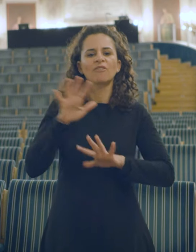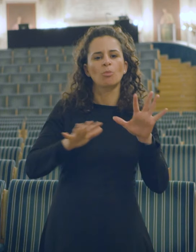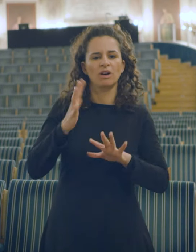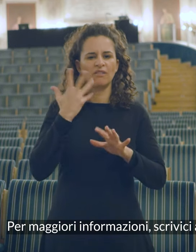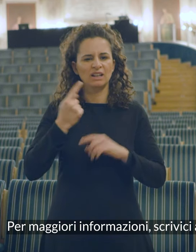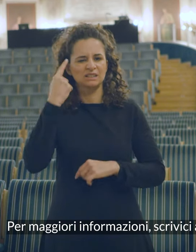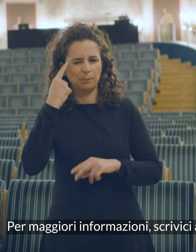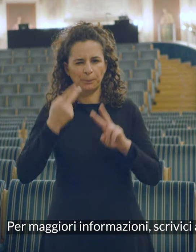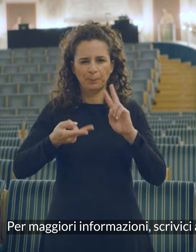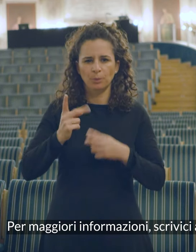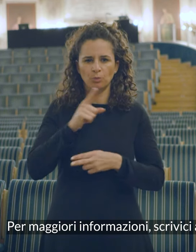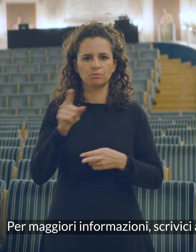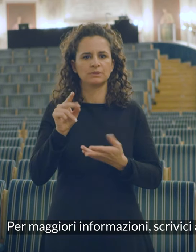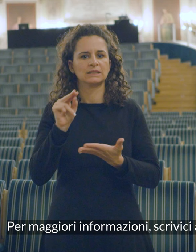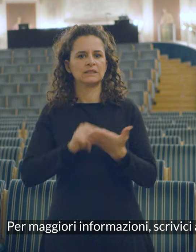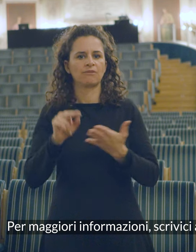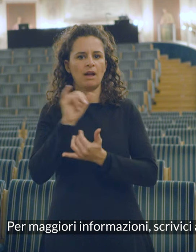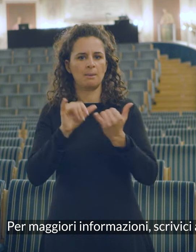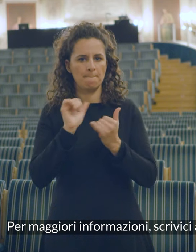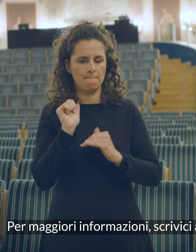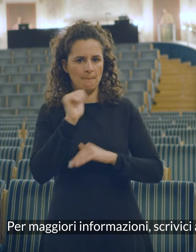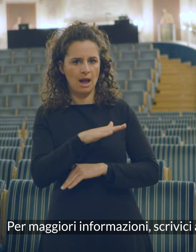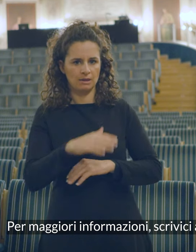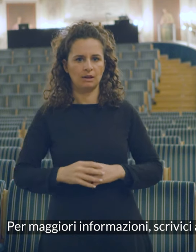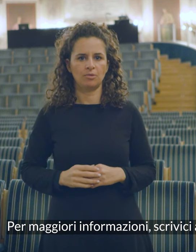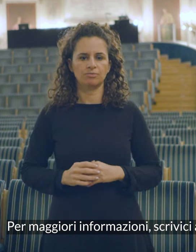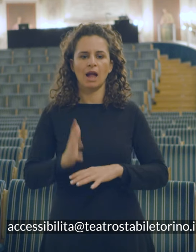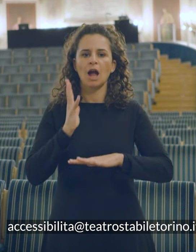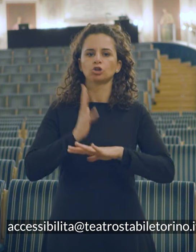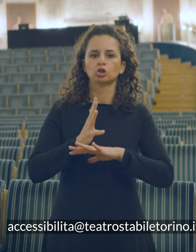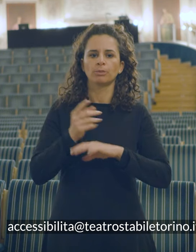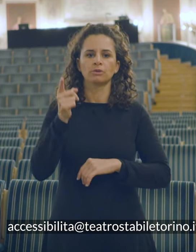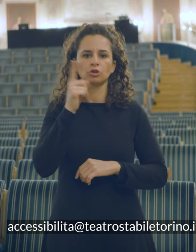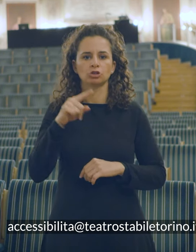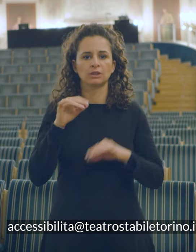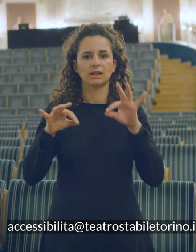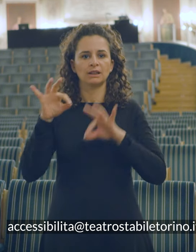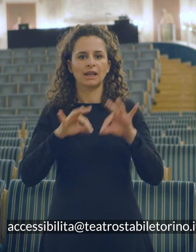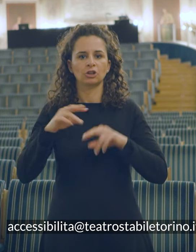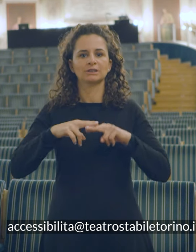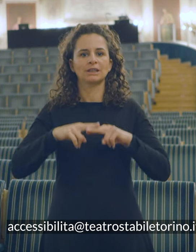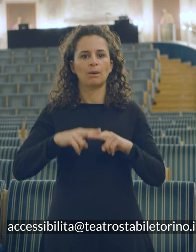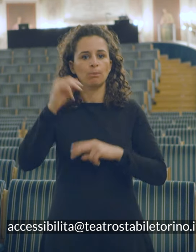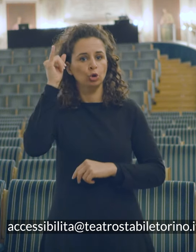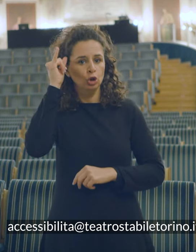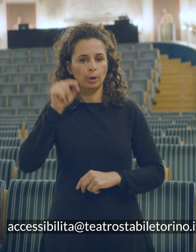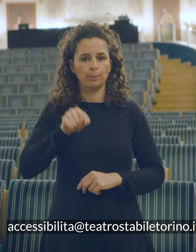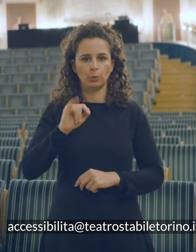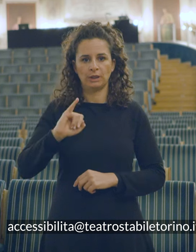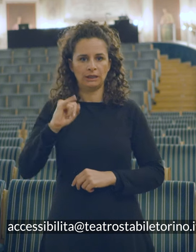Per maggiori informazioni, scrivici ad accessibilitachiocciolateatrostabiletorino